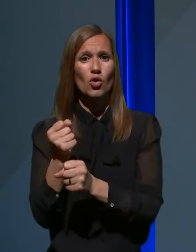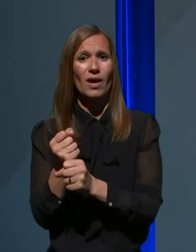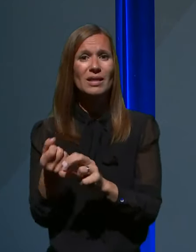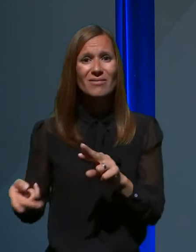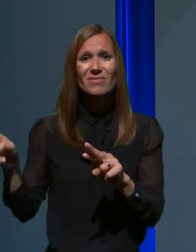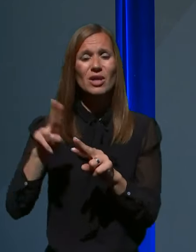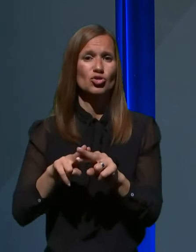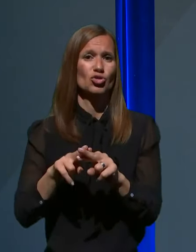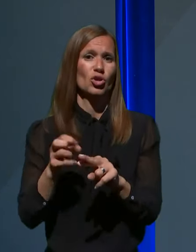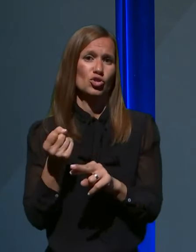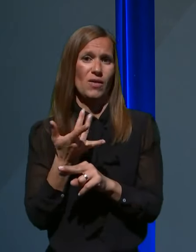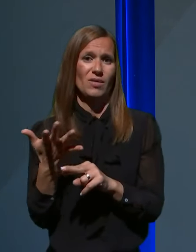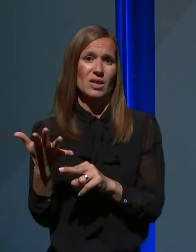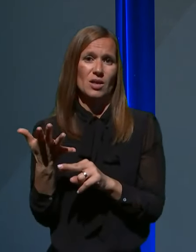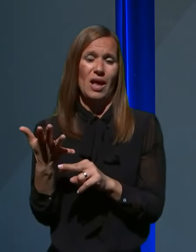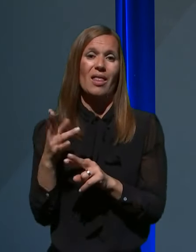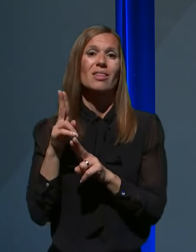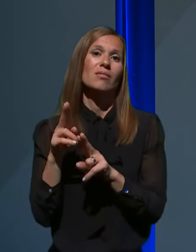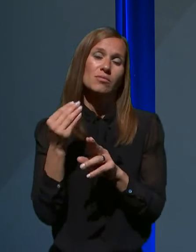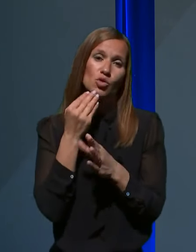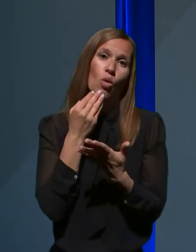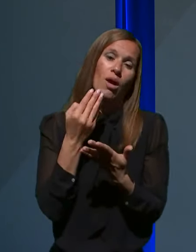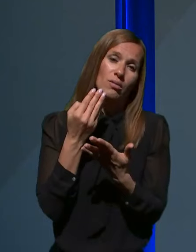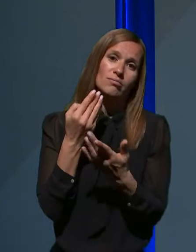števila, lahko rečem skoraj negovalnih bovnišnic.